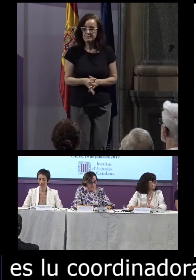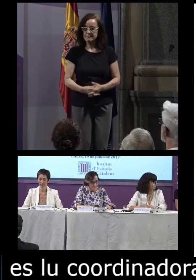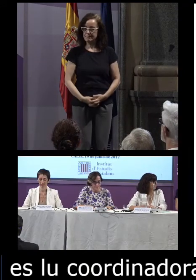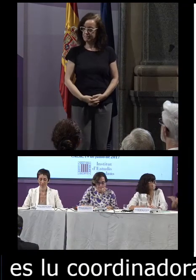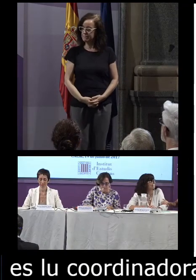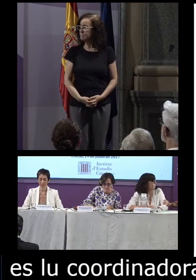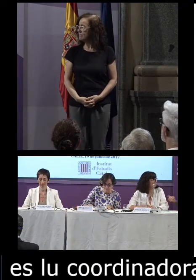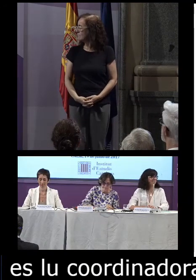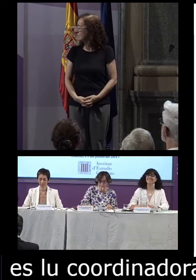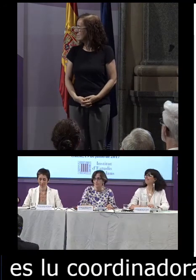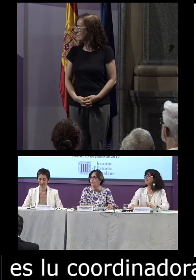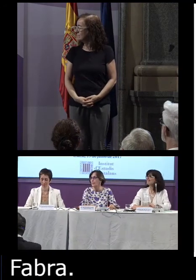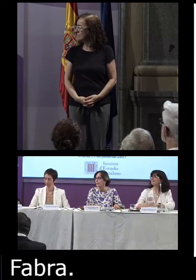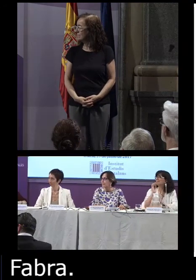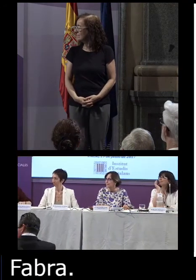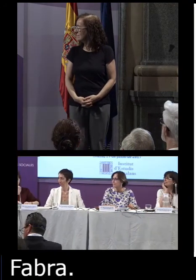Gracias.